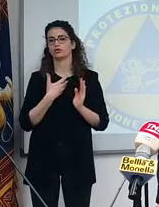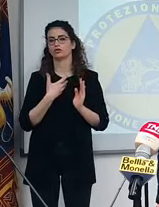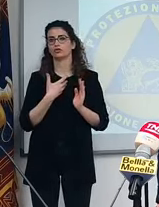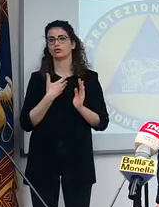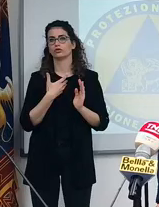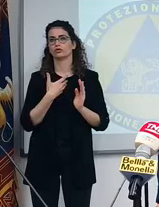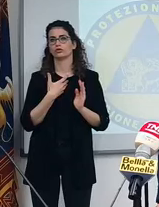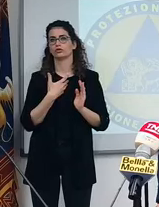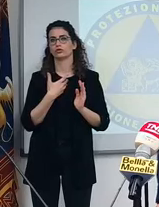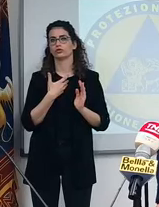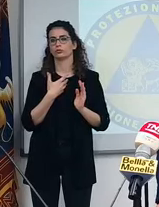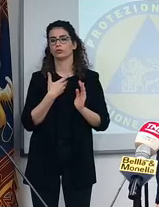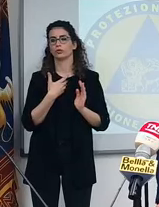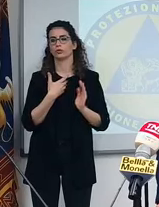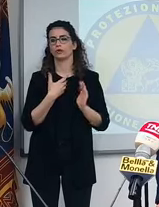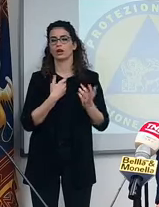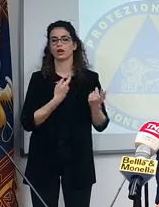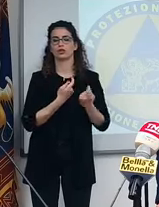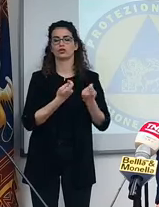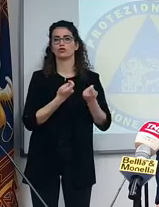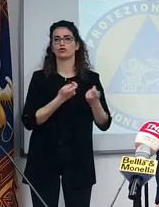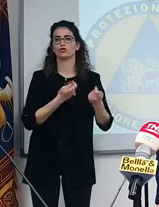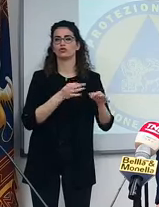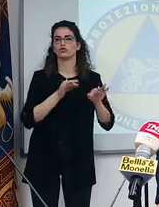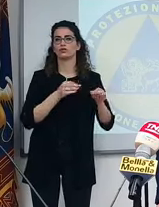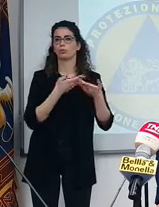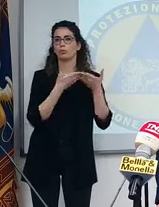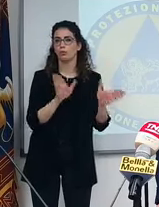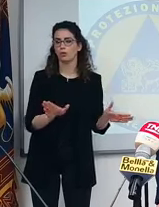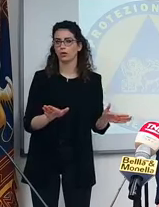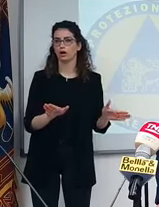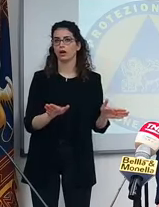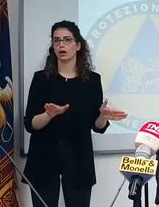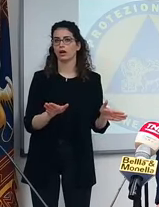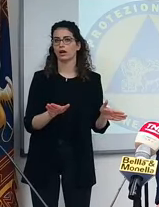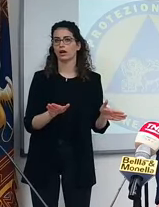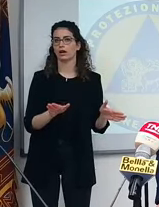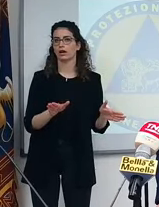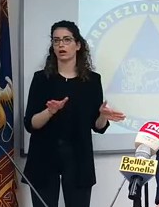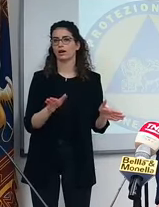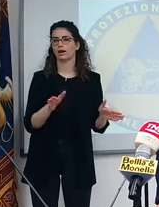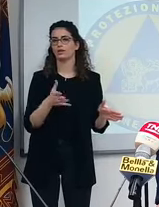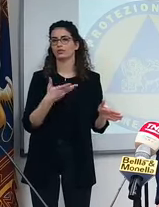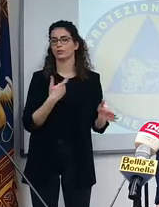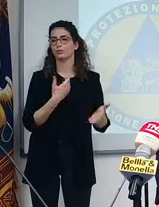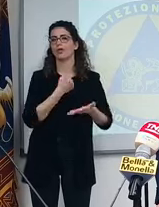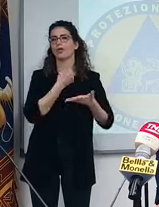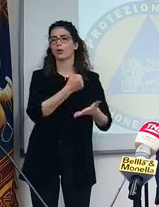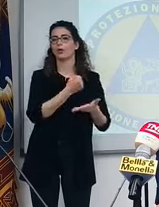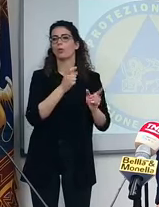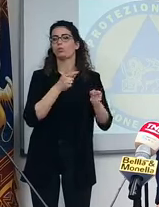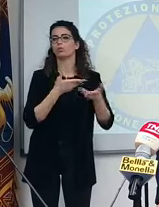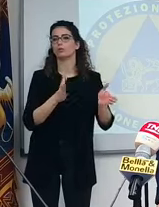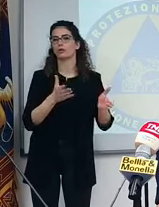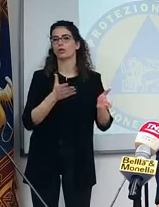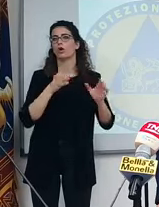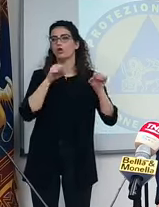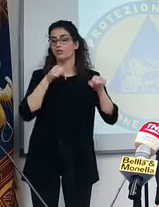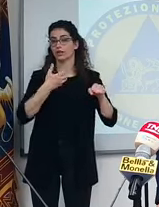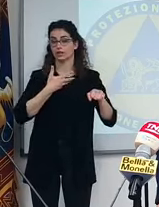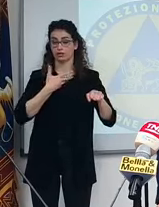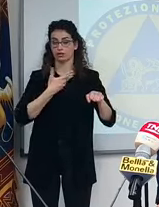pubbliche le gestioni, per cui non è... Cioè, figuriamoci, diciamo, il capitale pubblico del casino, Venezia al suo,